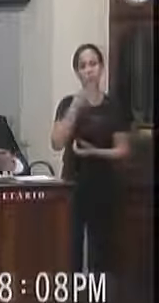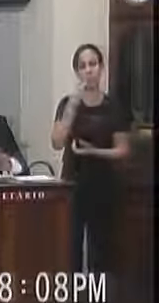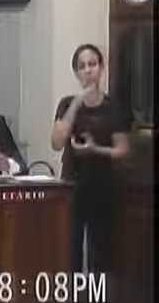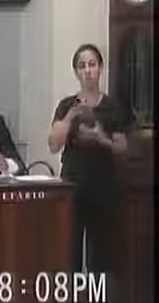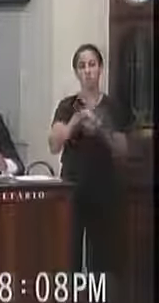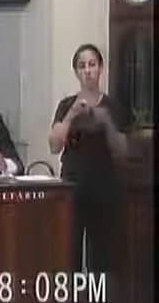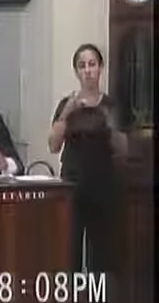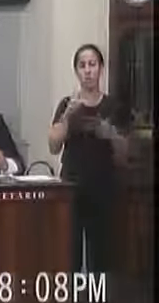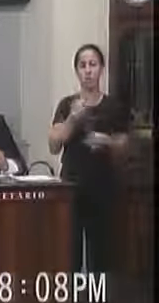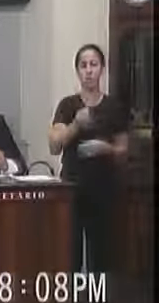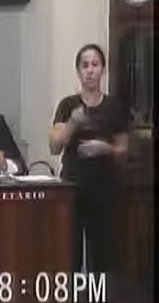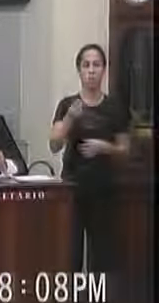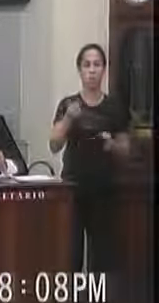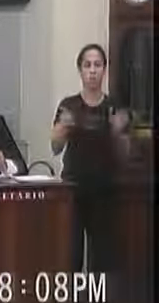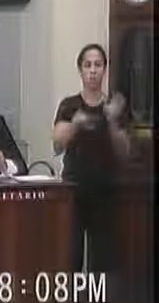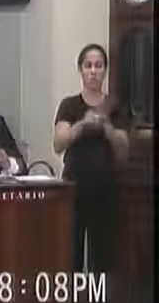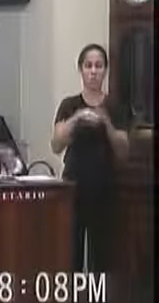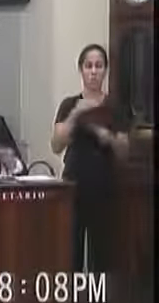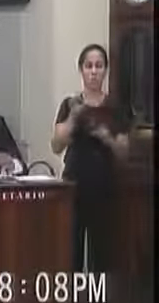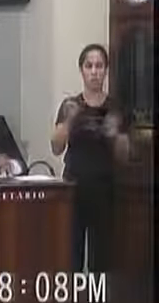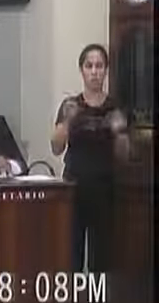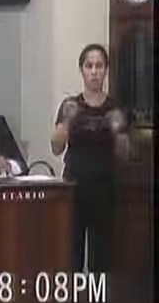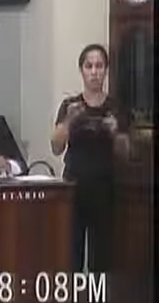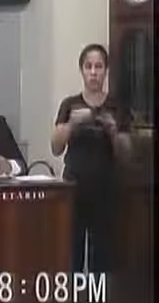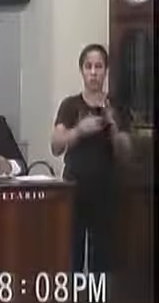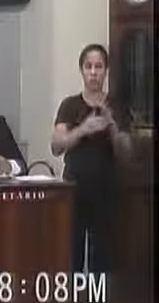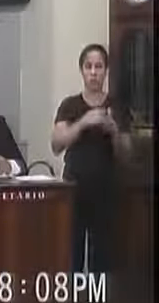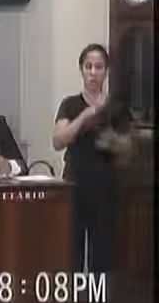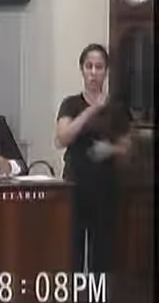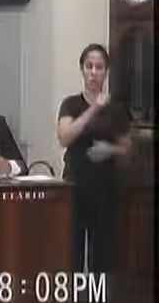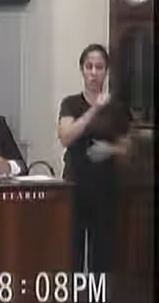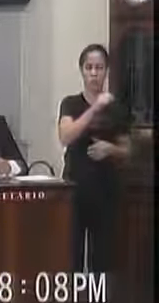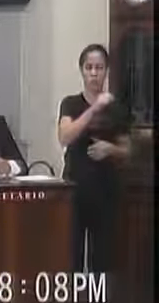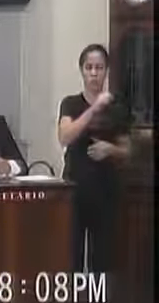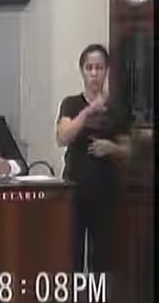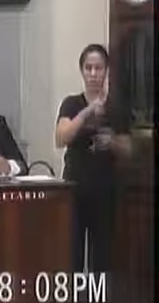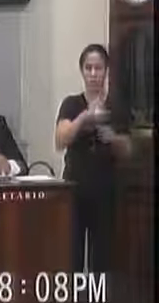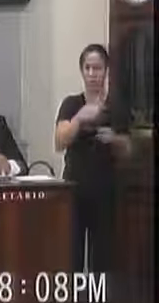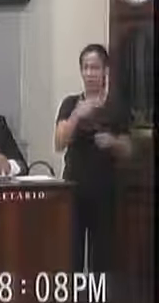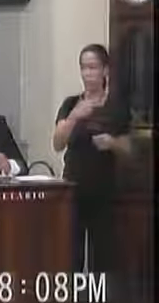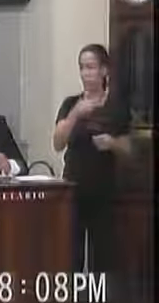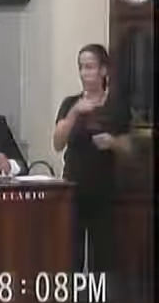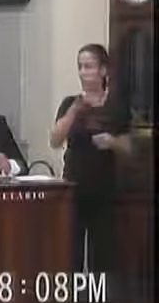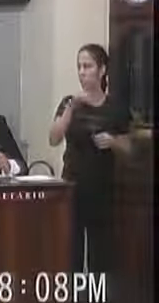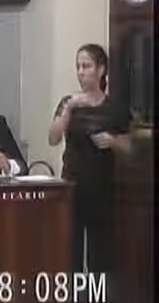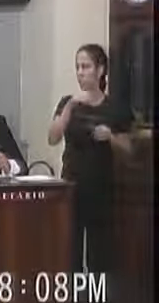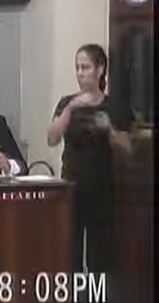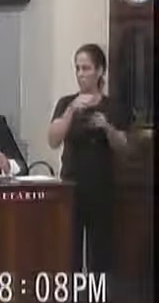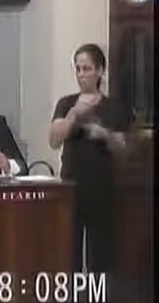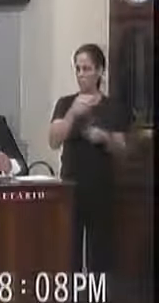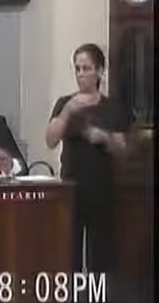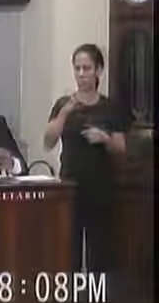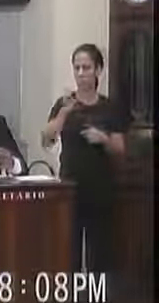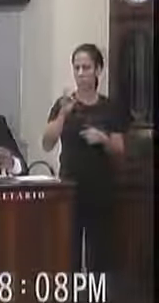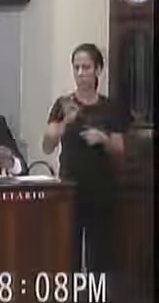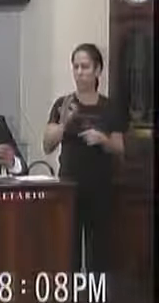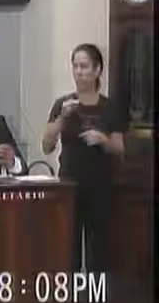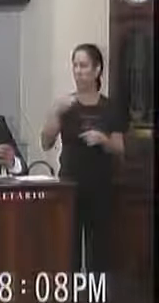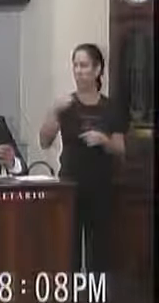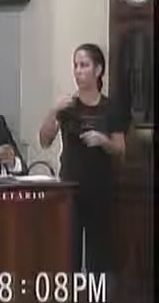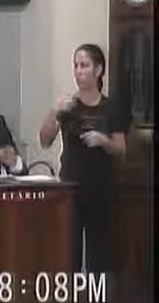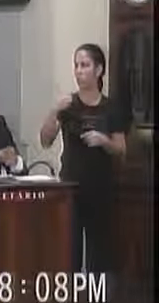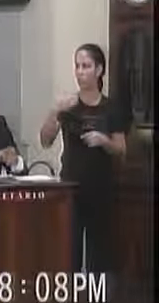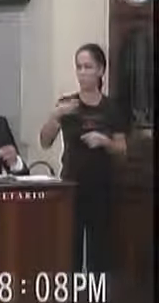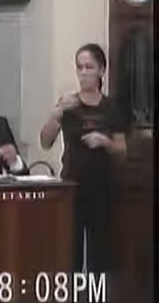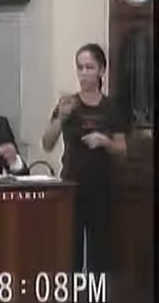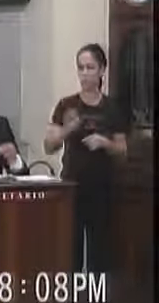abertura de crédito especial até o valor de 2 milhões 483 mil 158 reais e 24